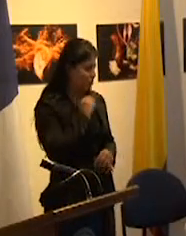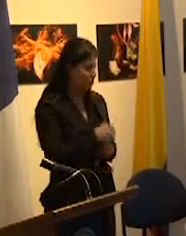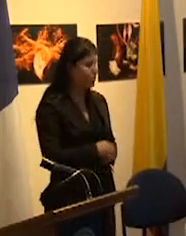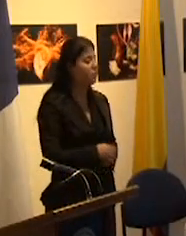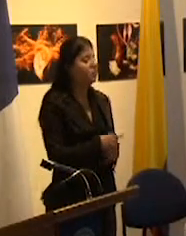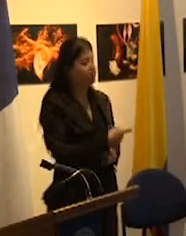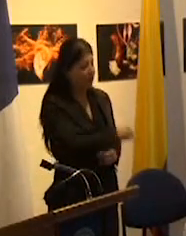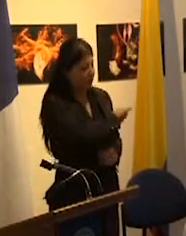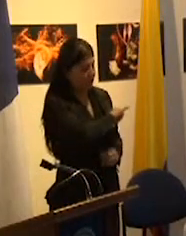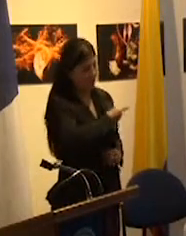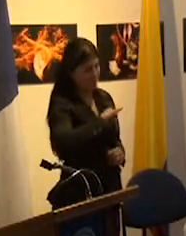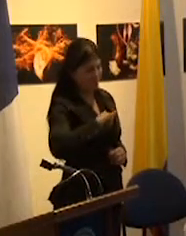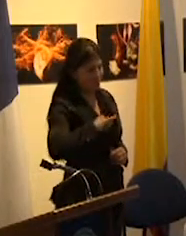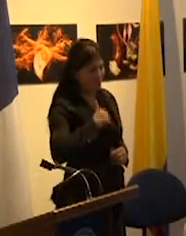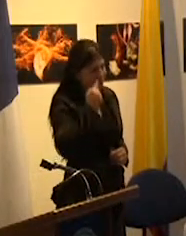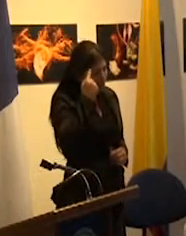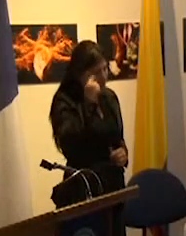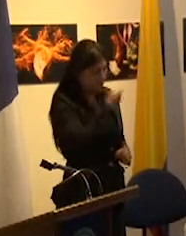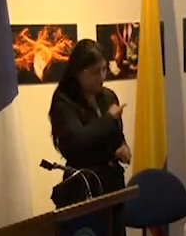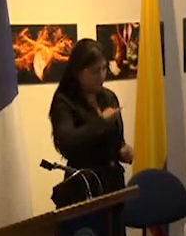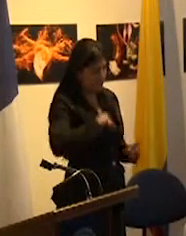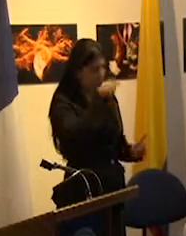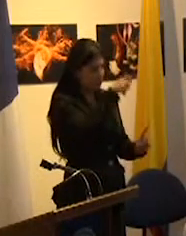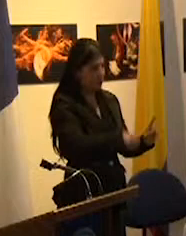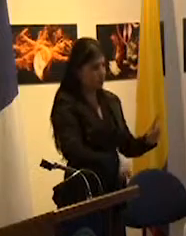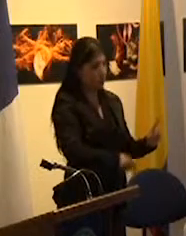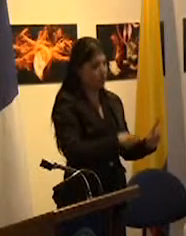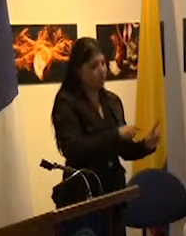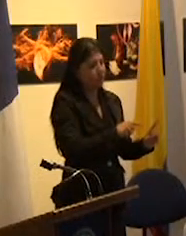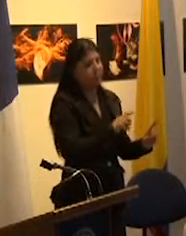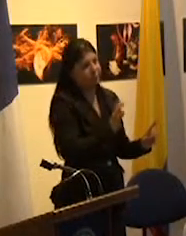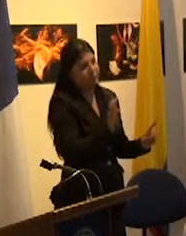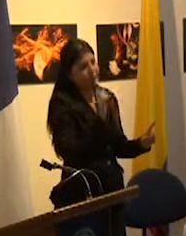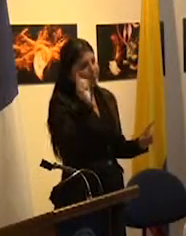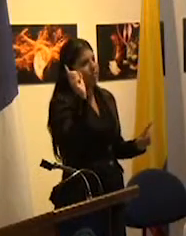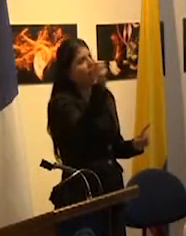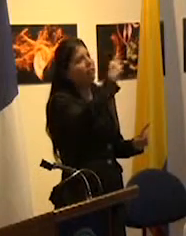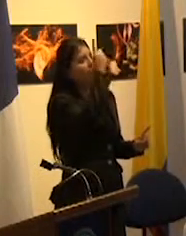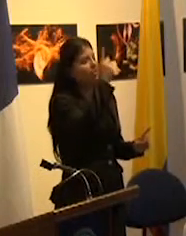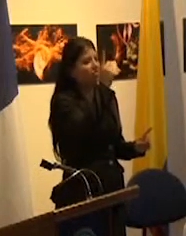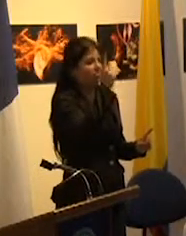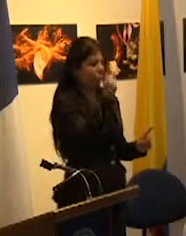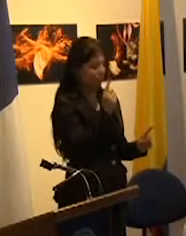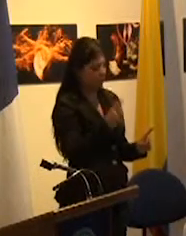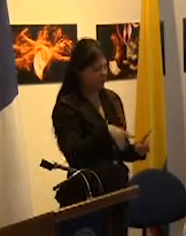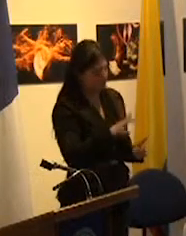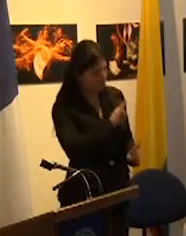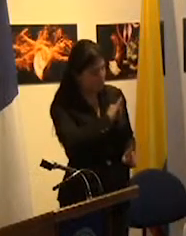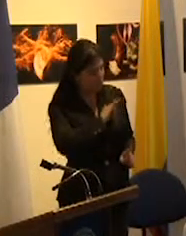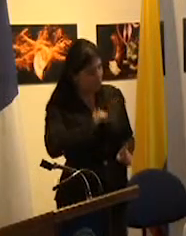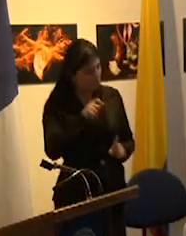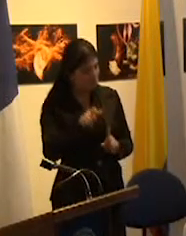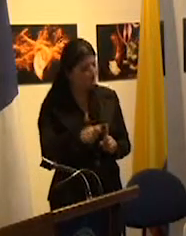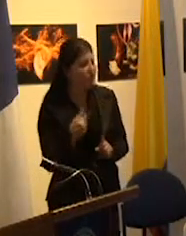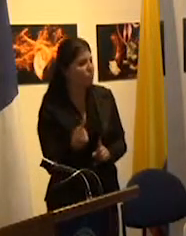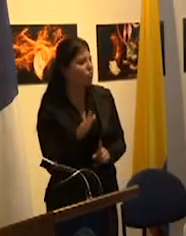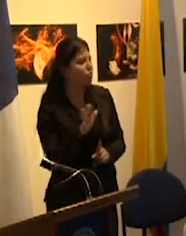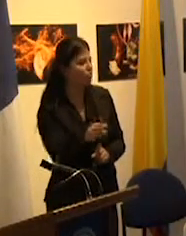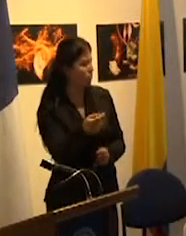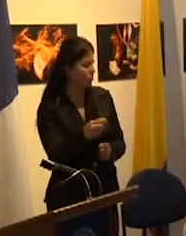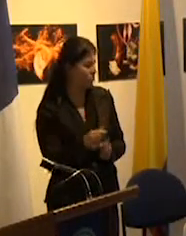un individualismo que podíamos considerar de universalidad a un individualismo de